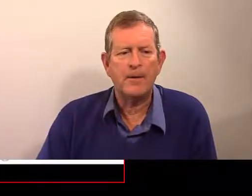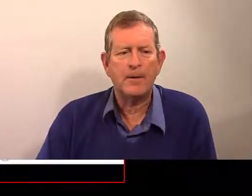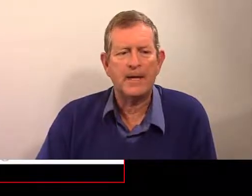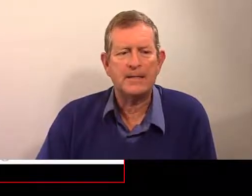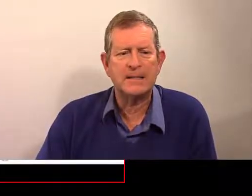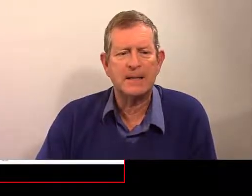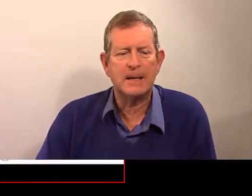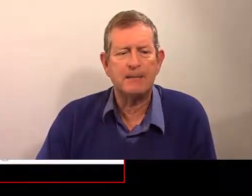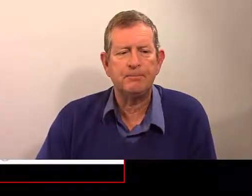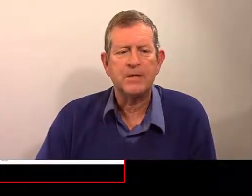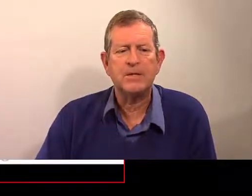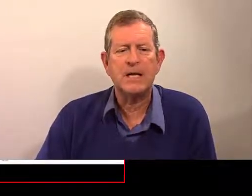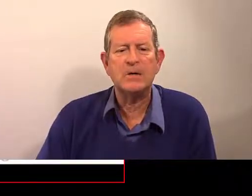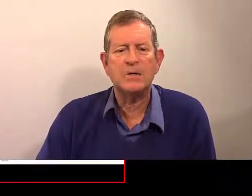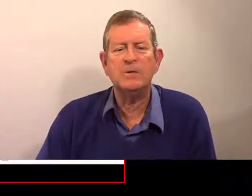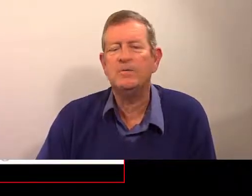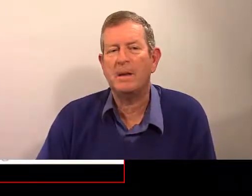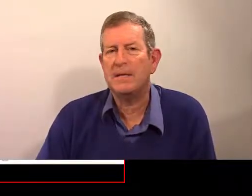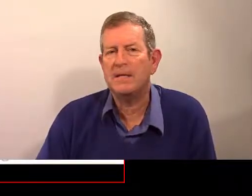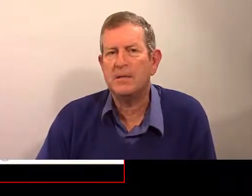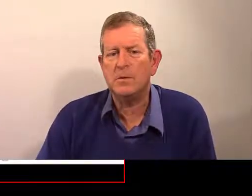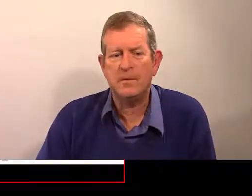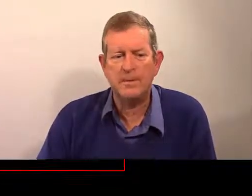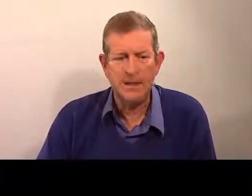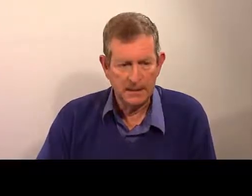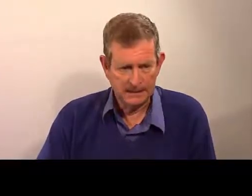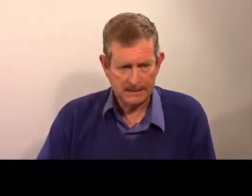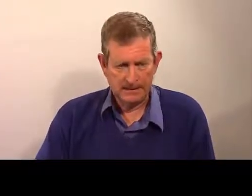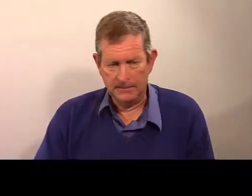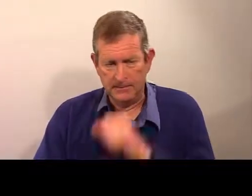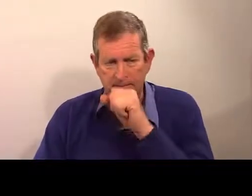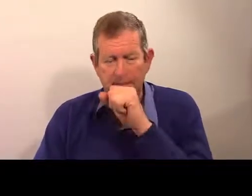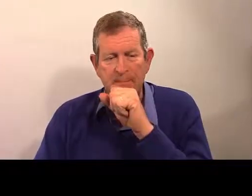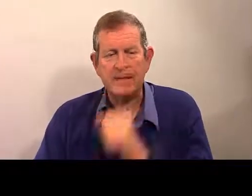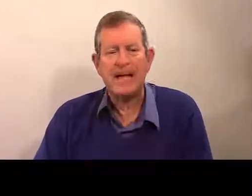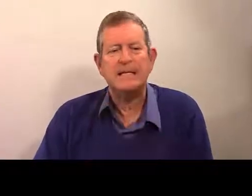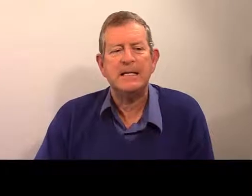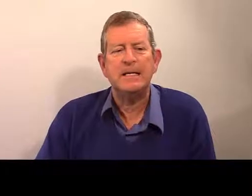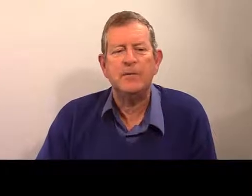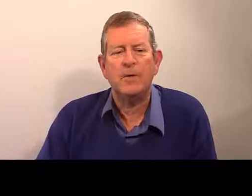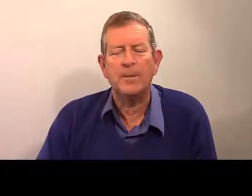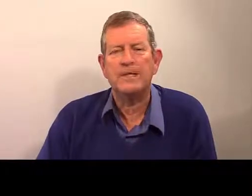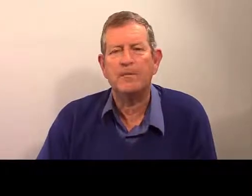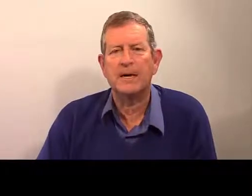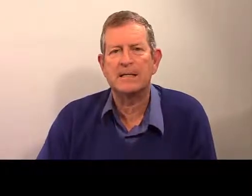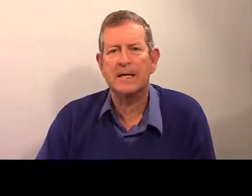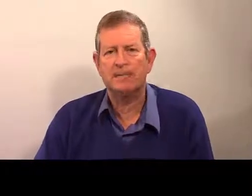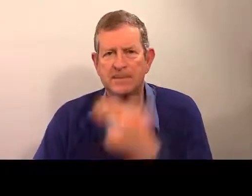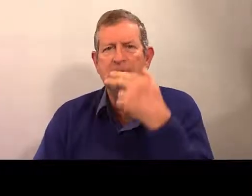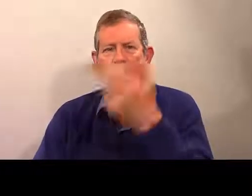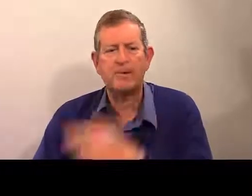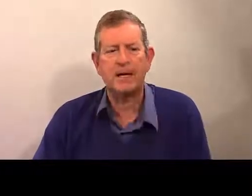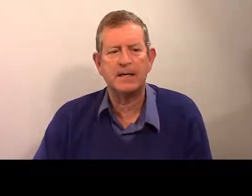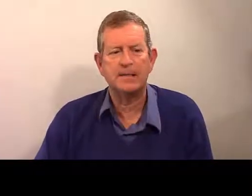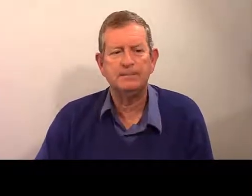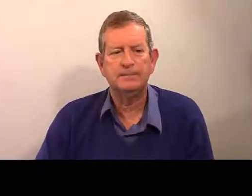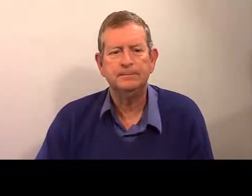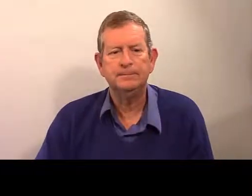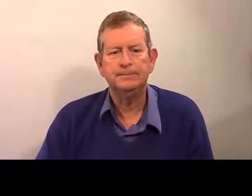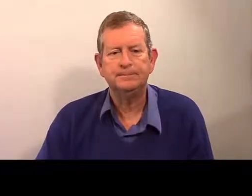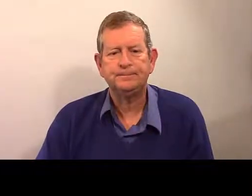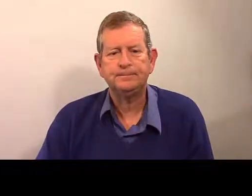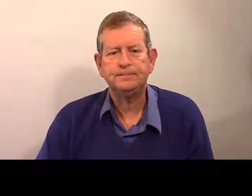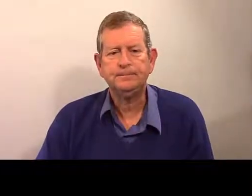La première phrase, c'est... C'est une famille. C'est une famille. Mais essayez de former ces phrases-là. Dites-moi la phrase.